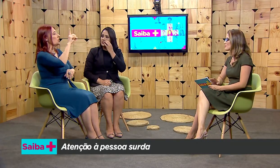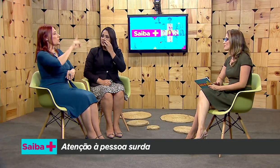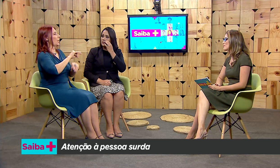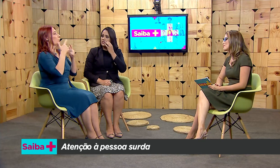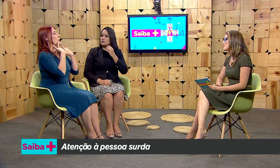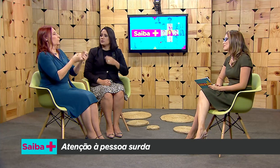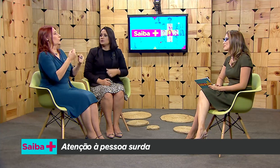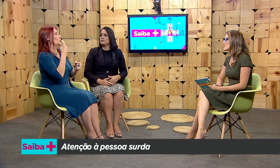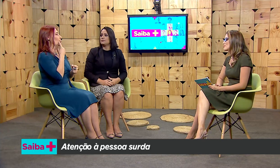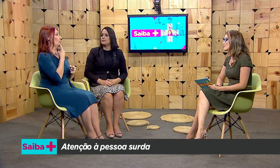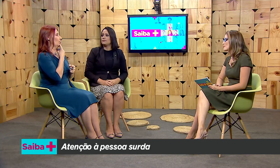Linguísticos.